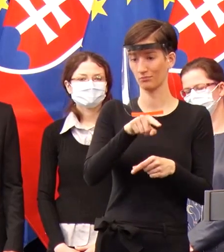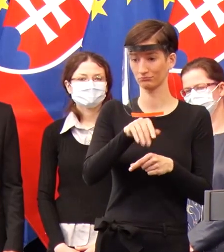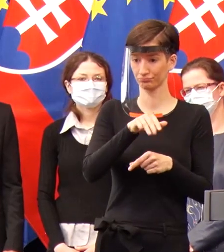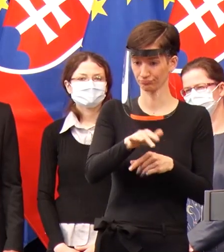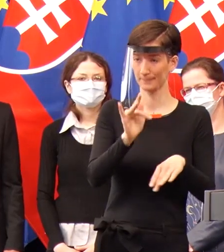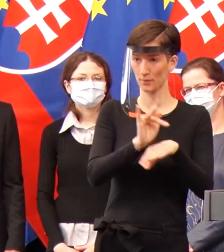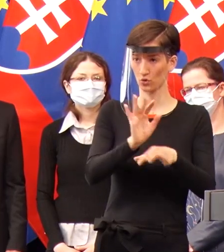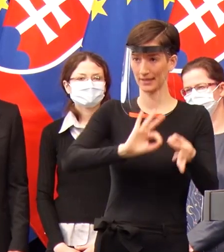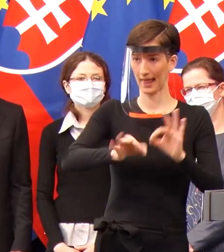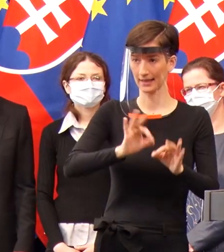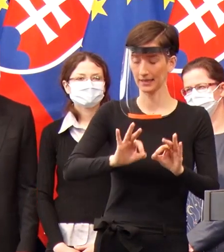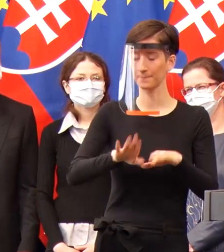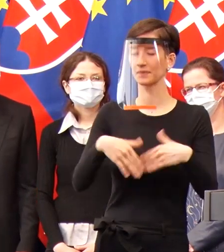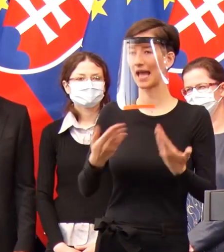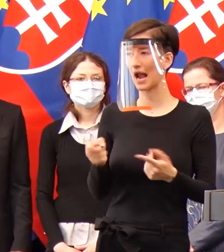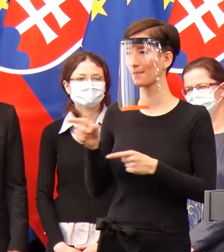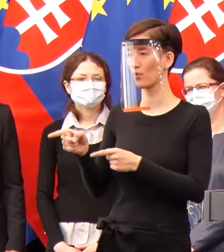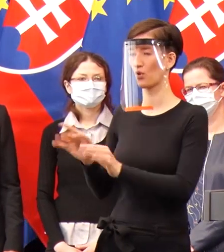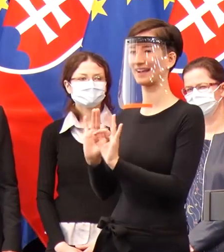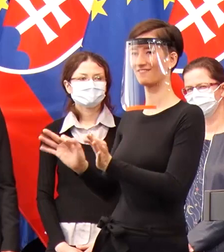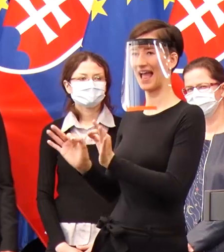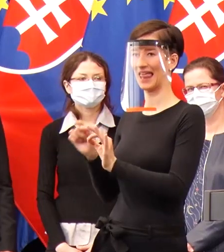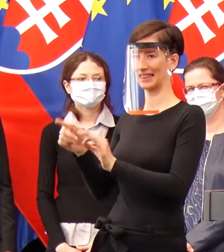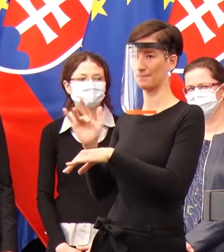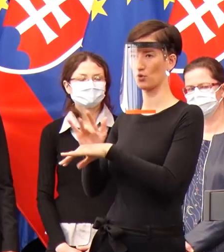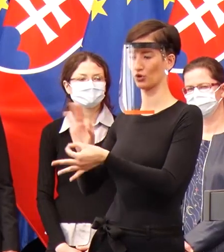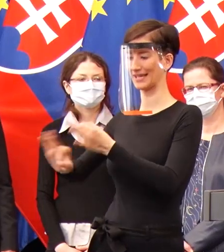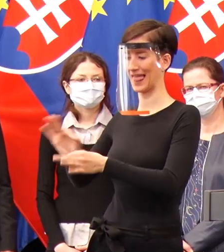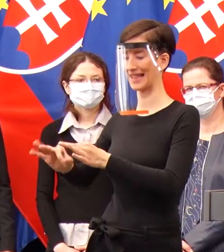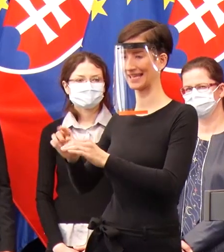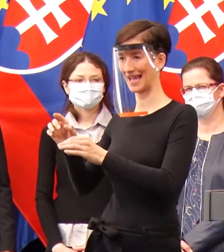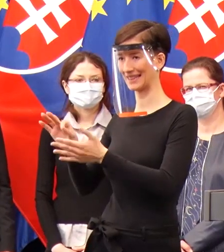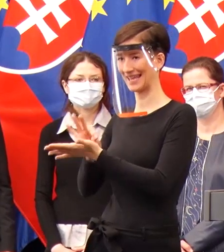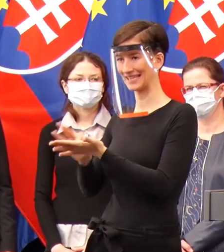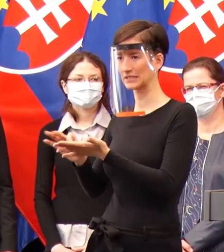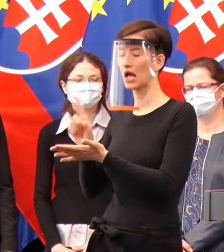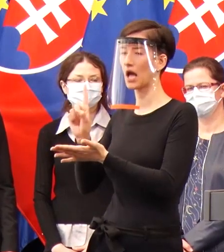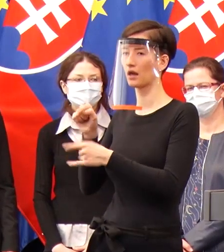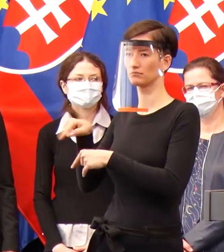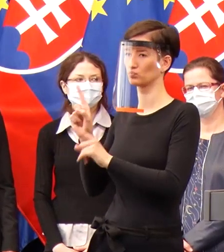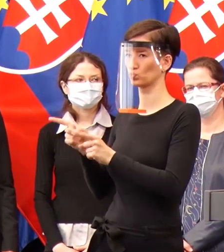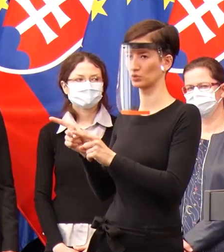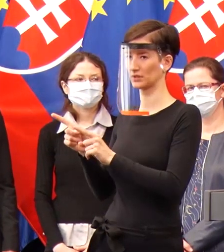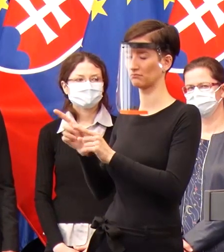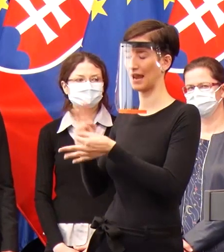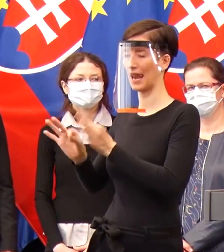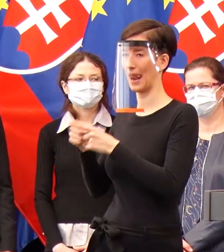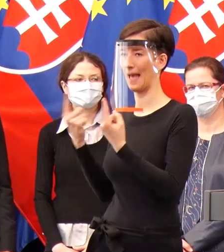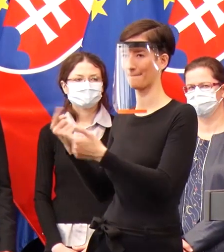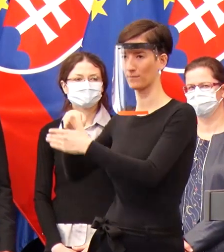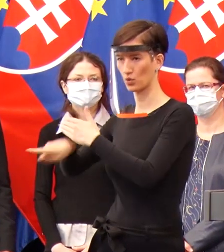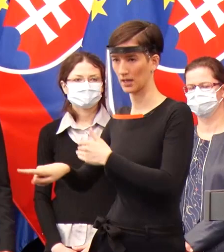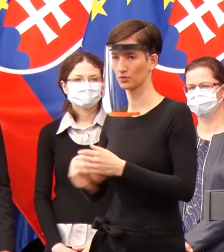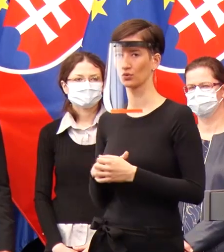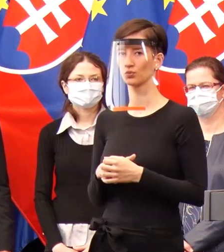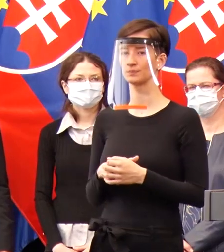existuje aj kvalitnejší protilátkový test, tzv. ELIZA, ale to sa už robí v laboratórnych podmienkach. Dnes sme